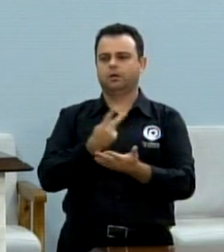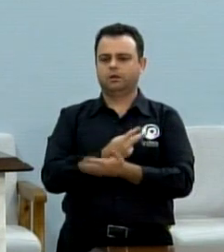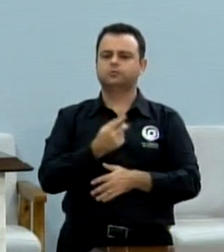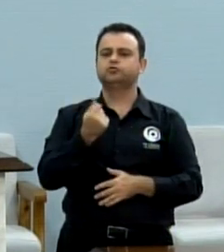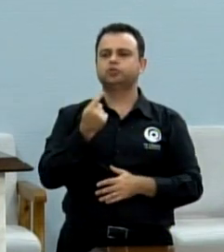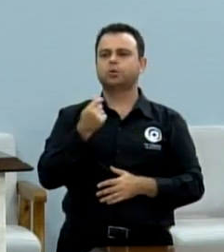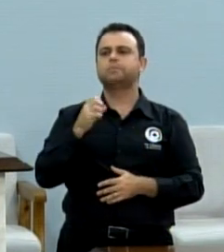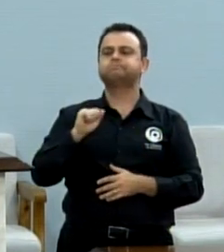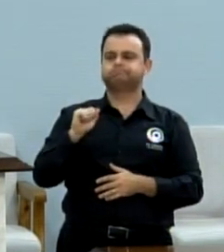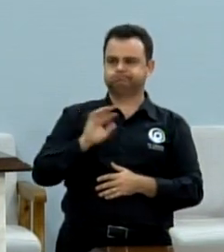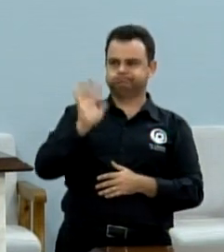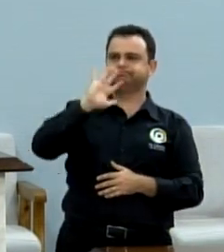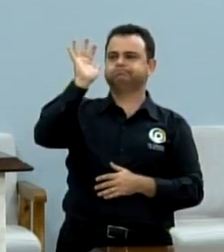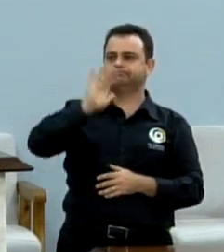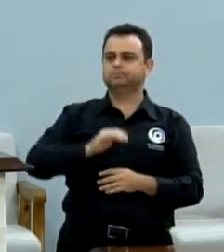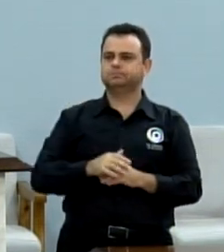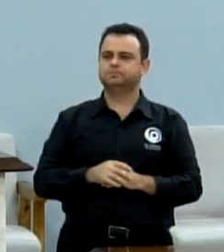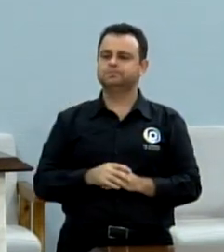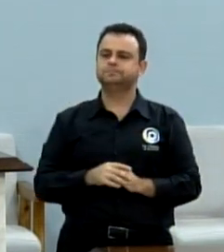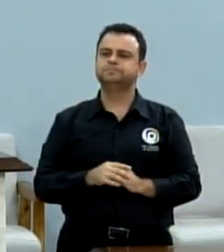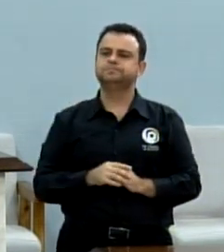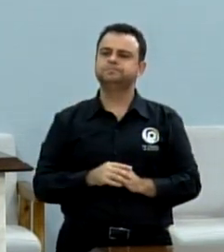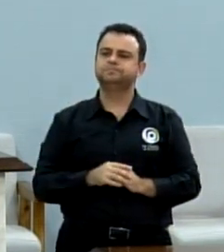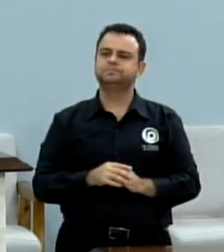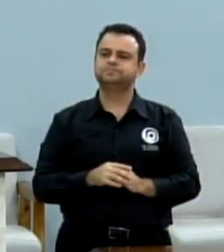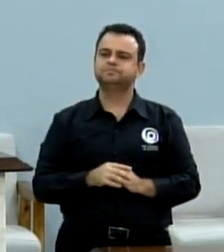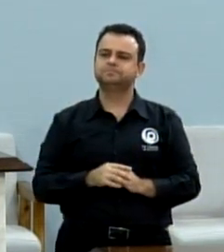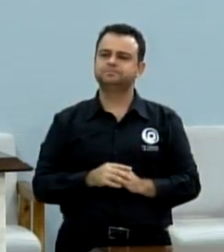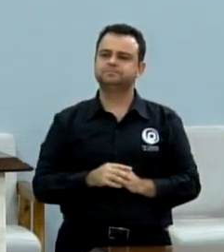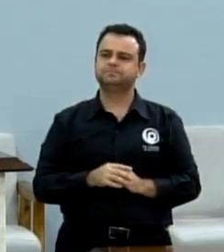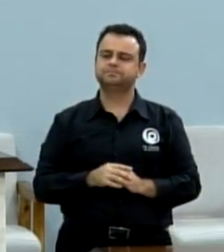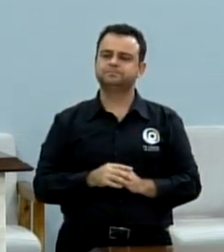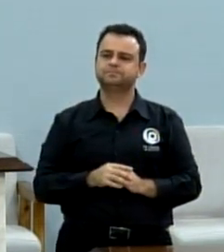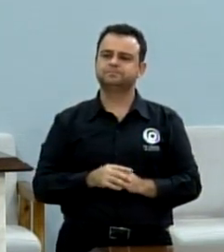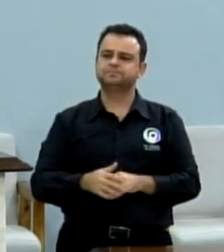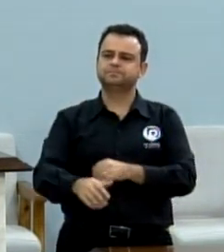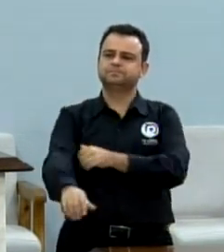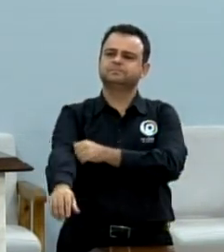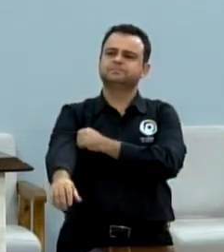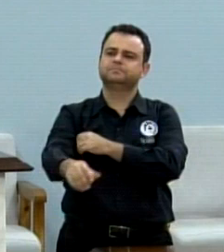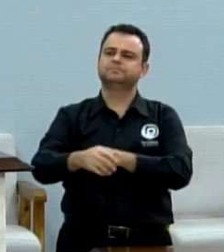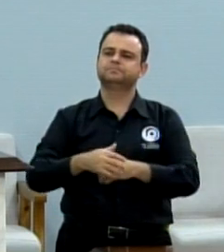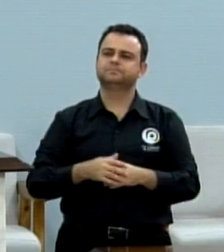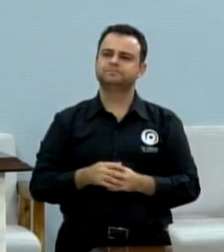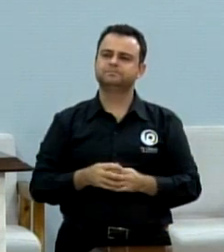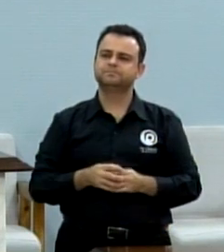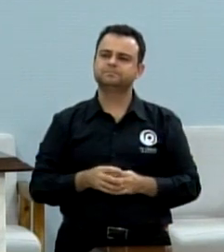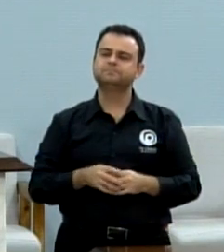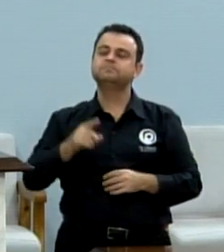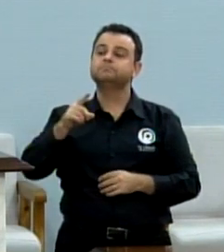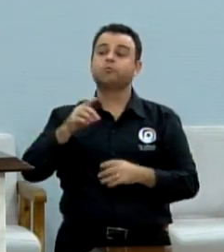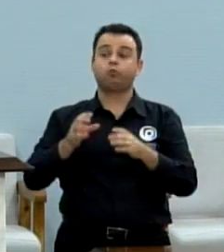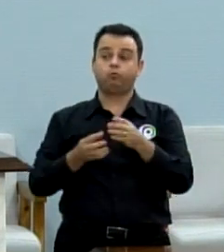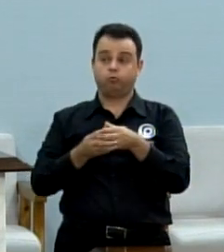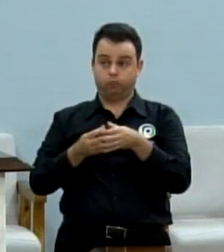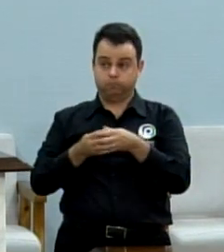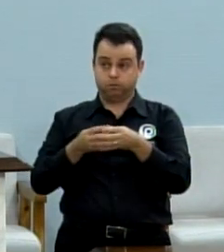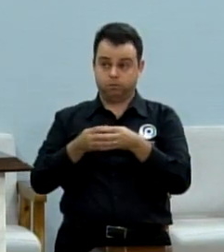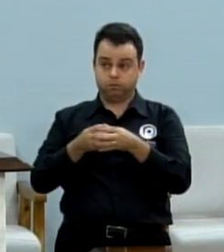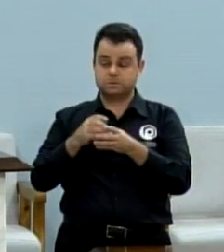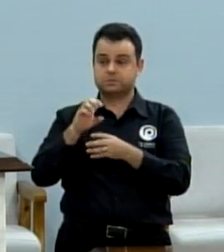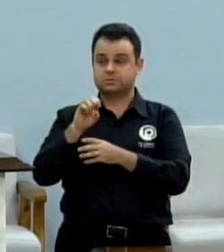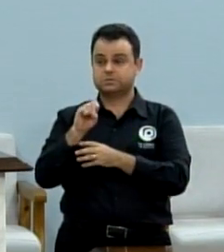Agora apareceu com a ideia de uma SAF. Uma SAF que foi constituída, uma